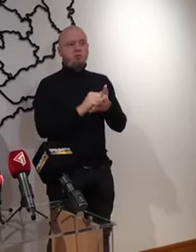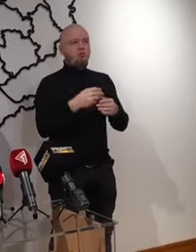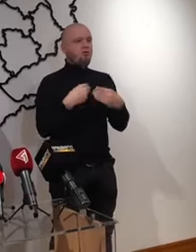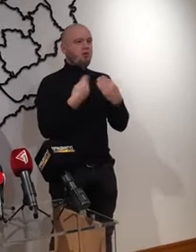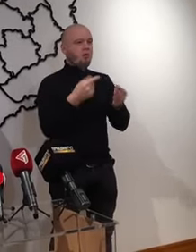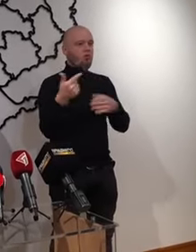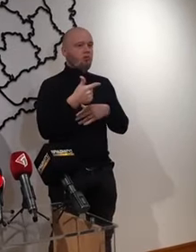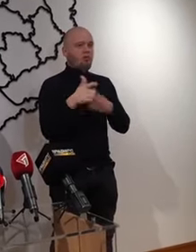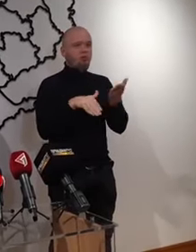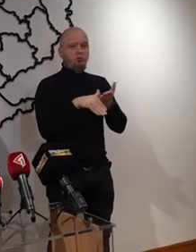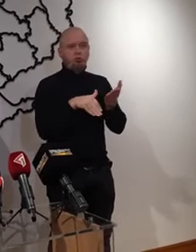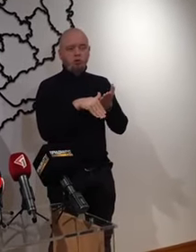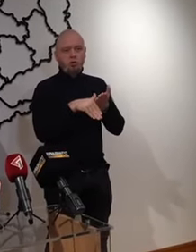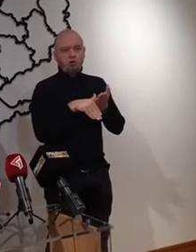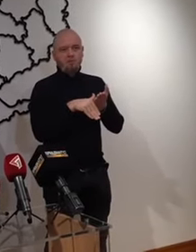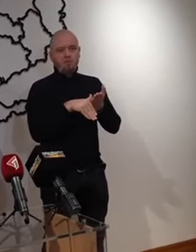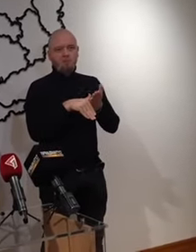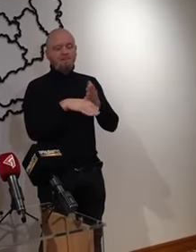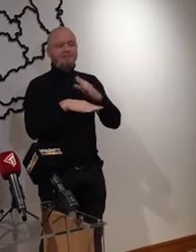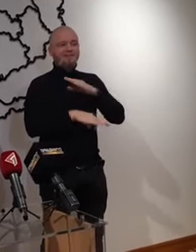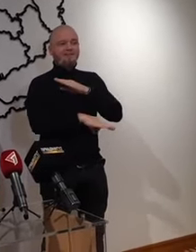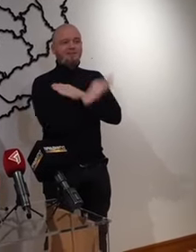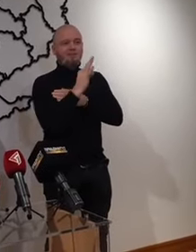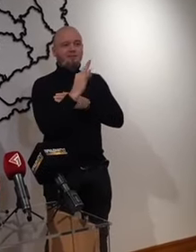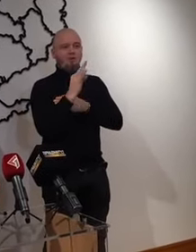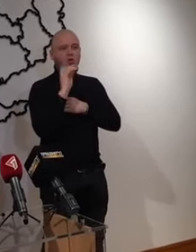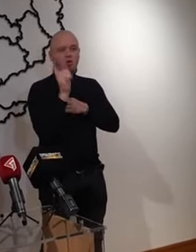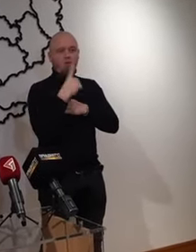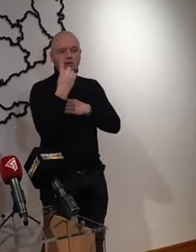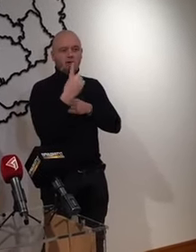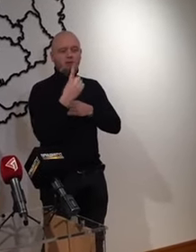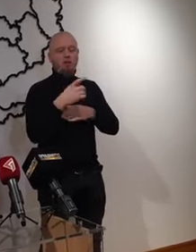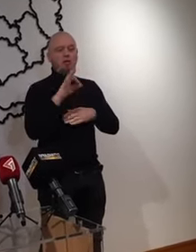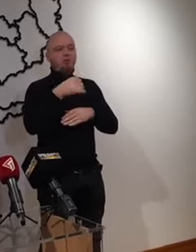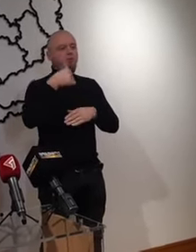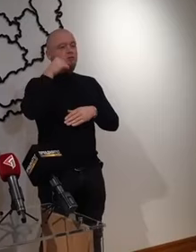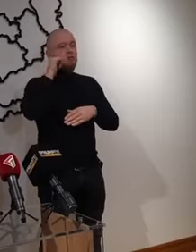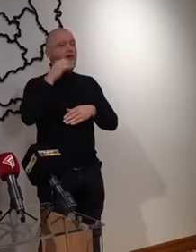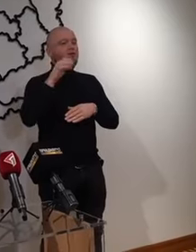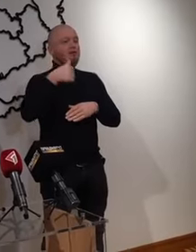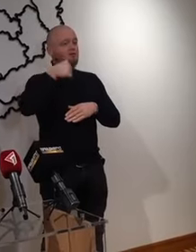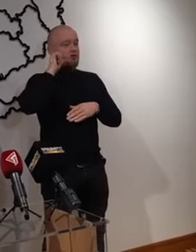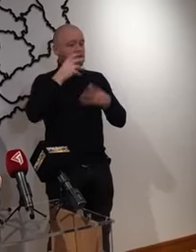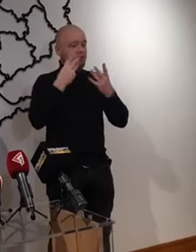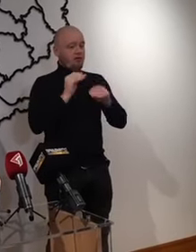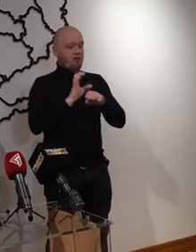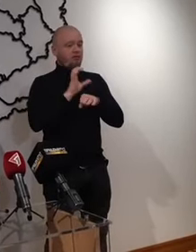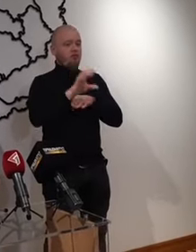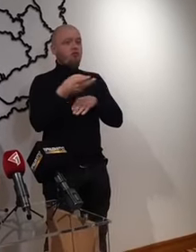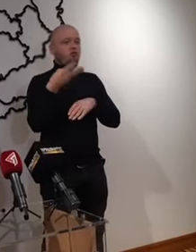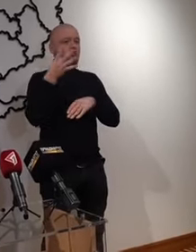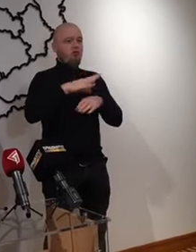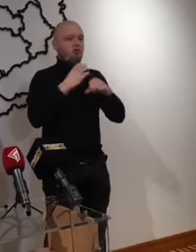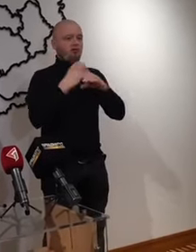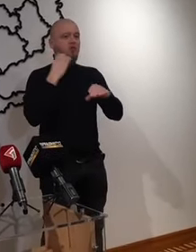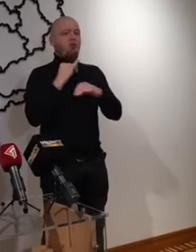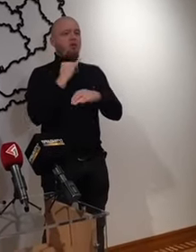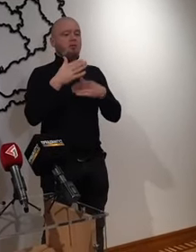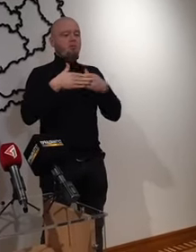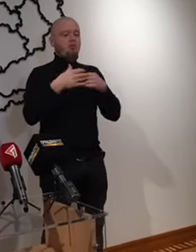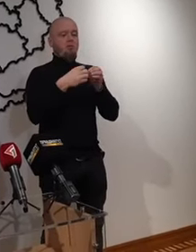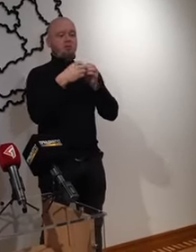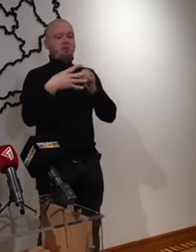наданням гуманітарної допомоги Східним областям. Вчорашній день відправили 4 головні і близько 15